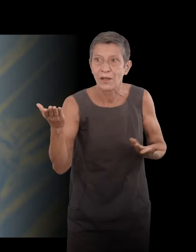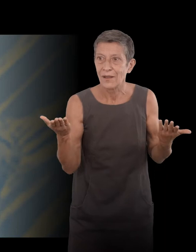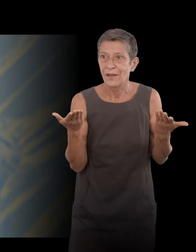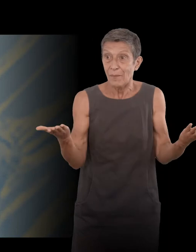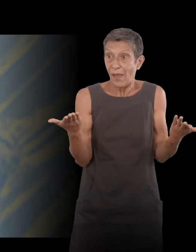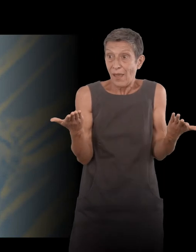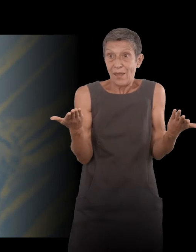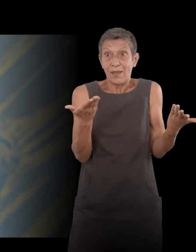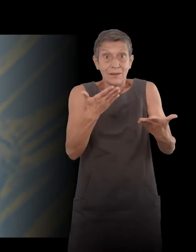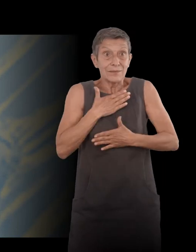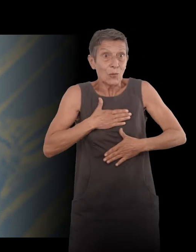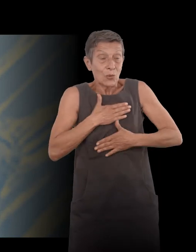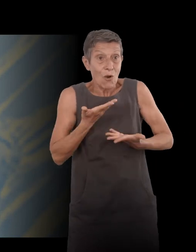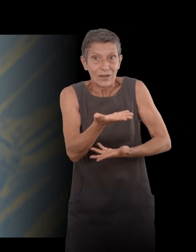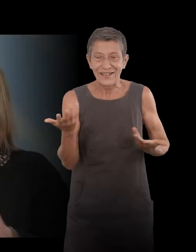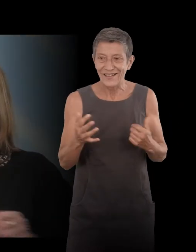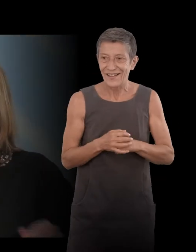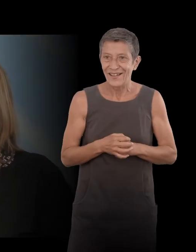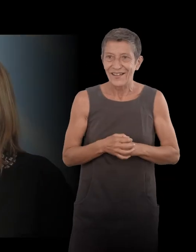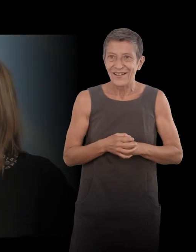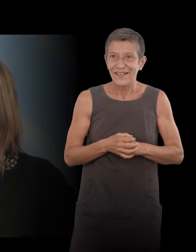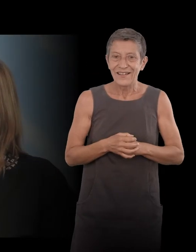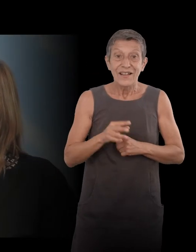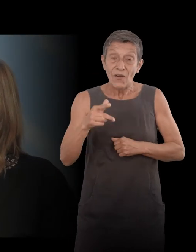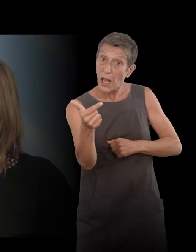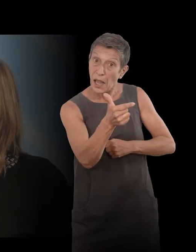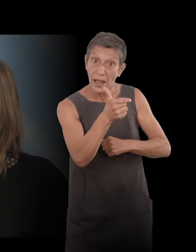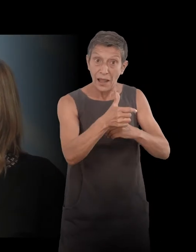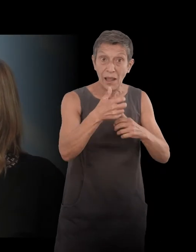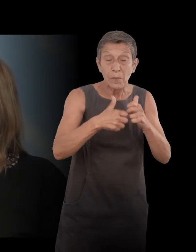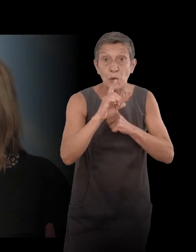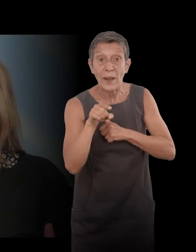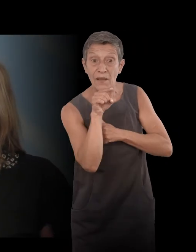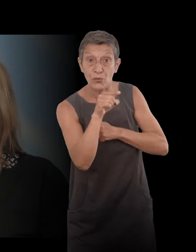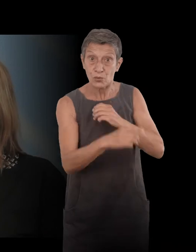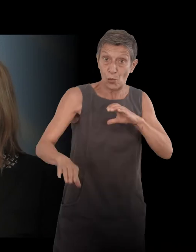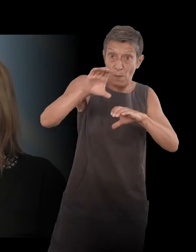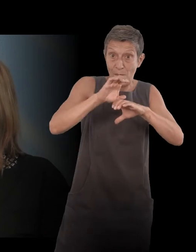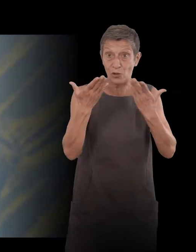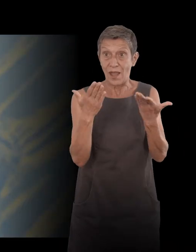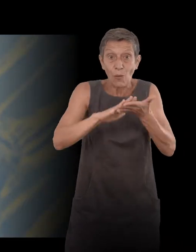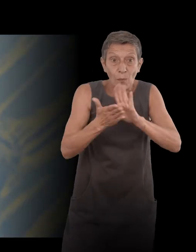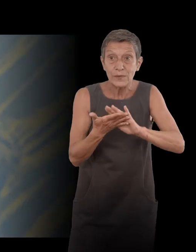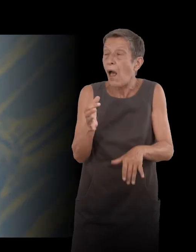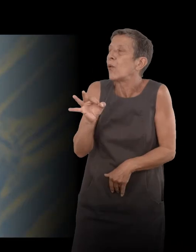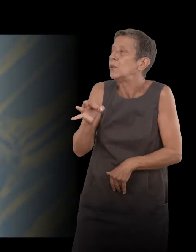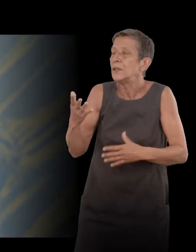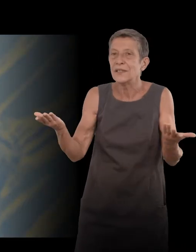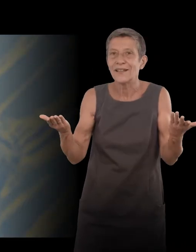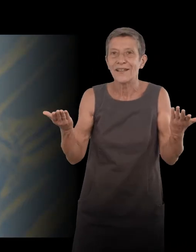complicarity complice. Yes, absolutely. And creative. That's happened to her. I